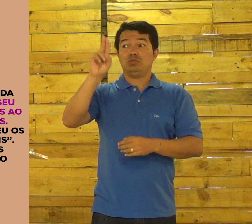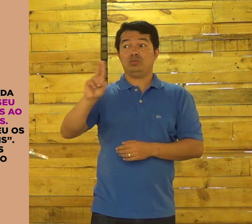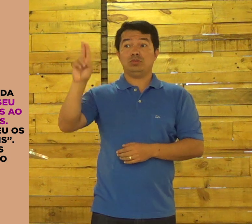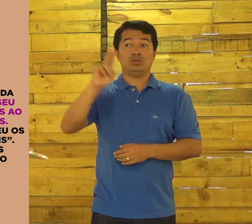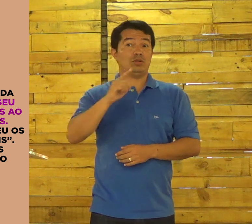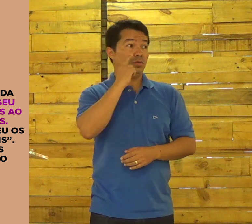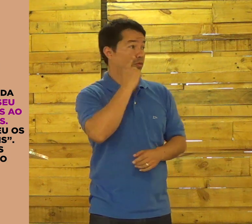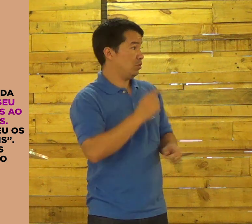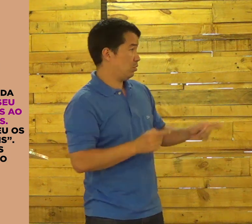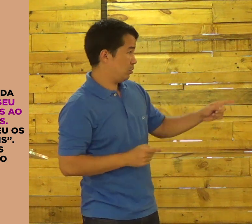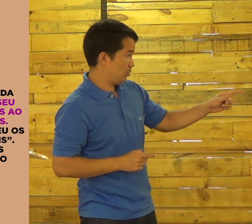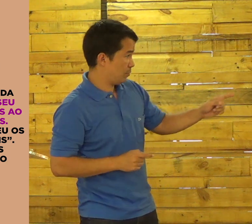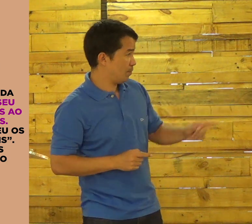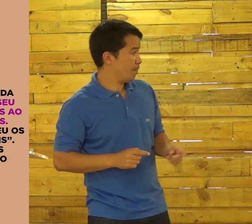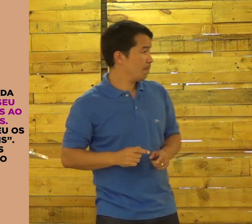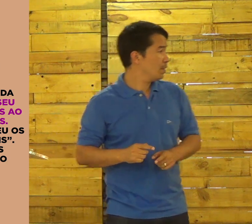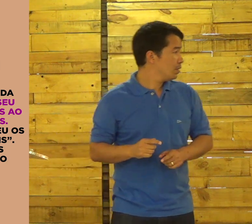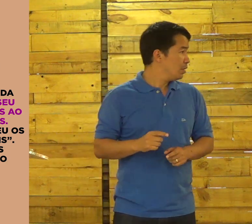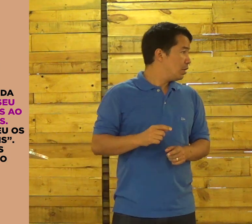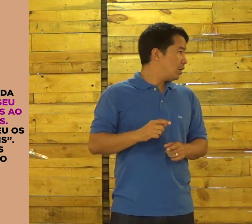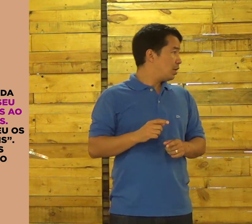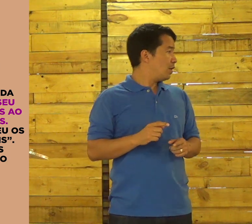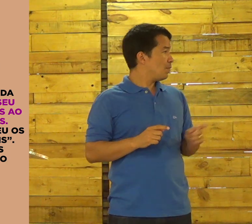O barco que eles usavam,